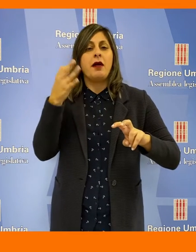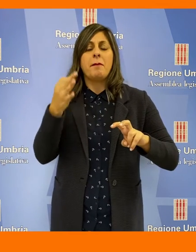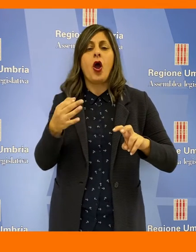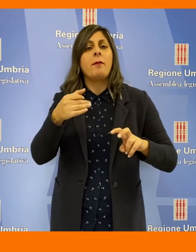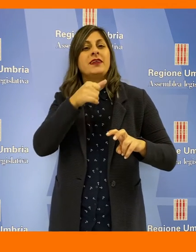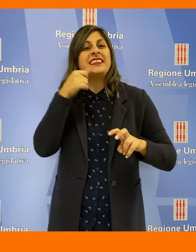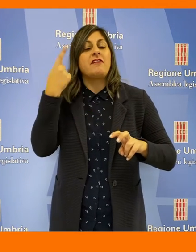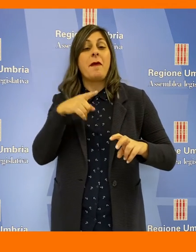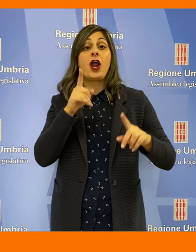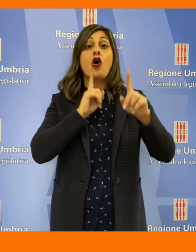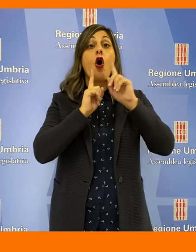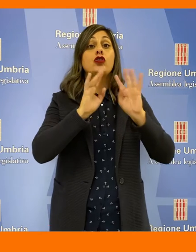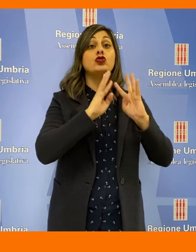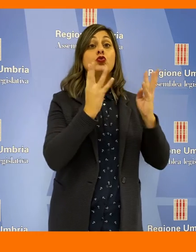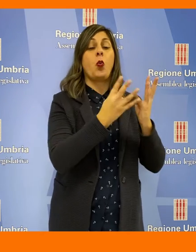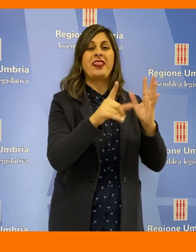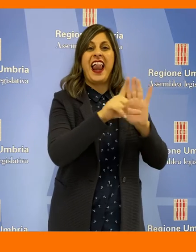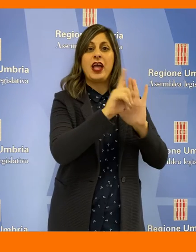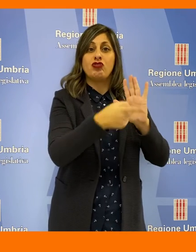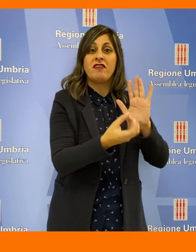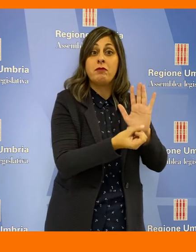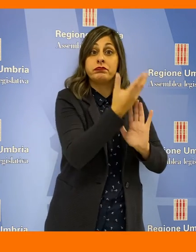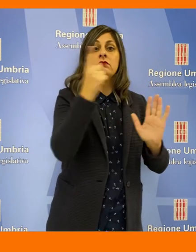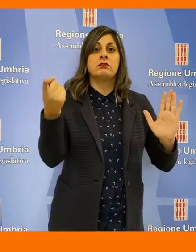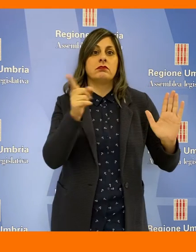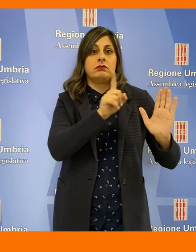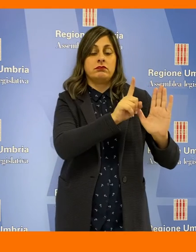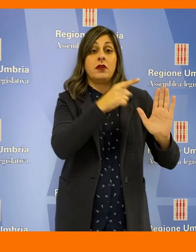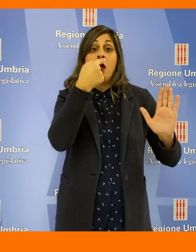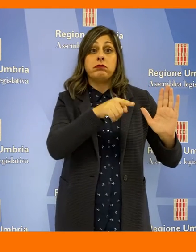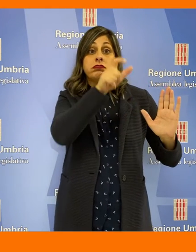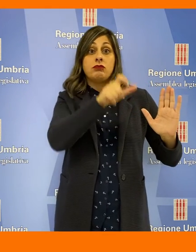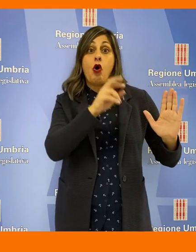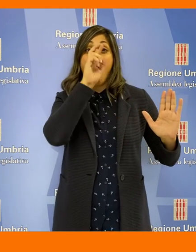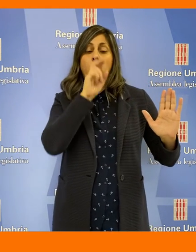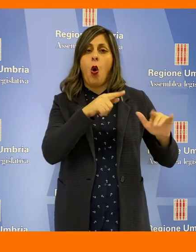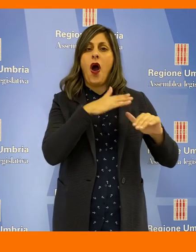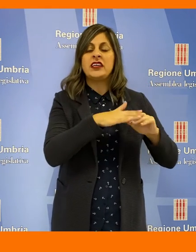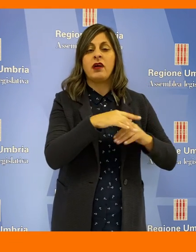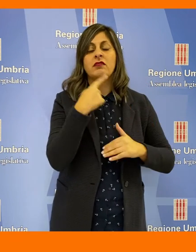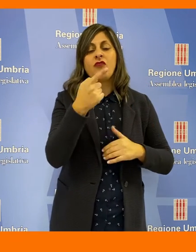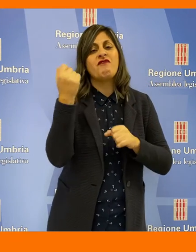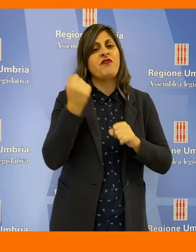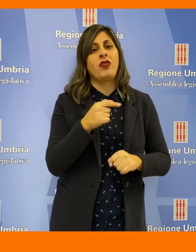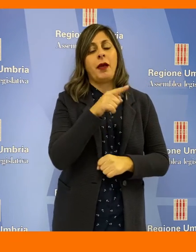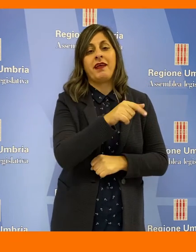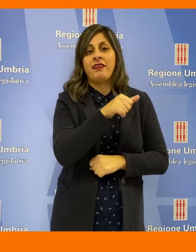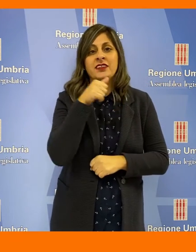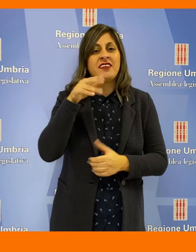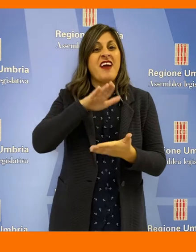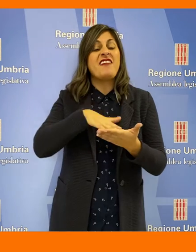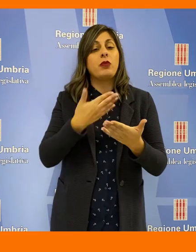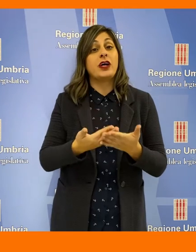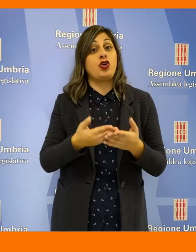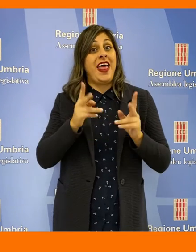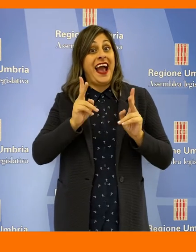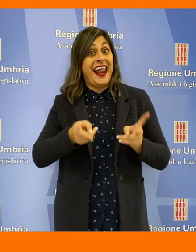consulta che con la legge si intende istituire. Tale figura è vista dagli esperti come fondamentale per una valutazione clinica e l